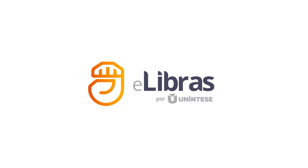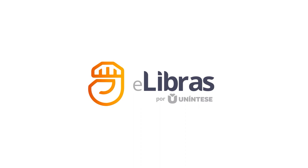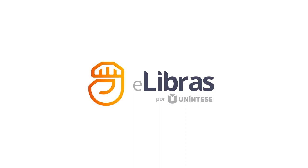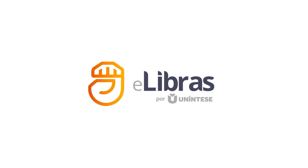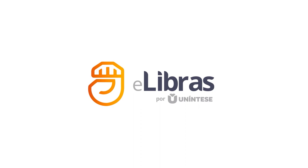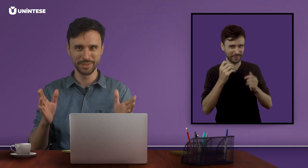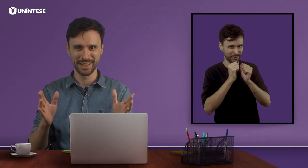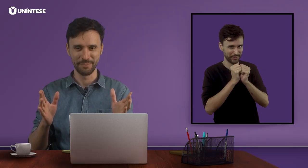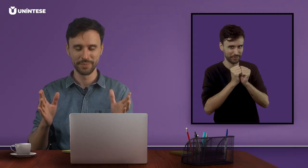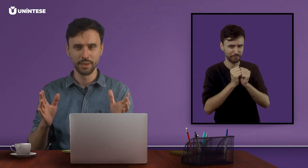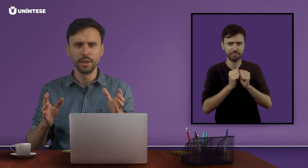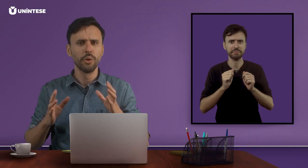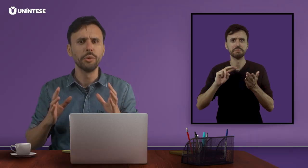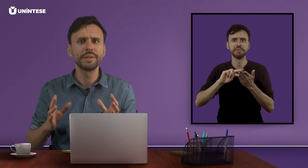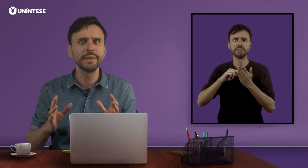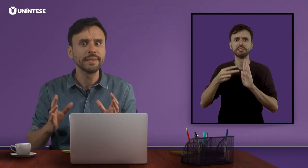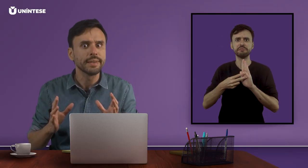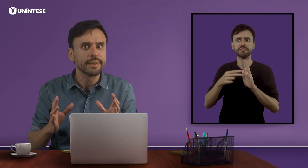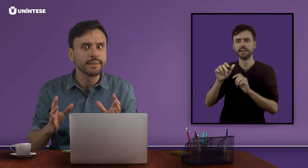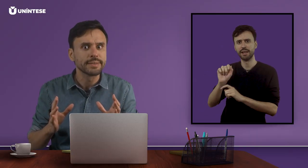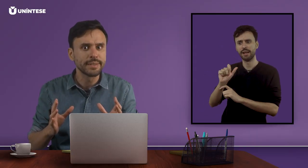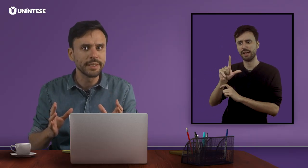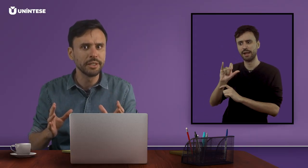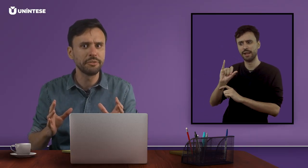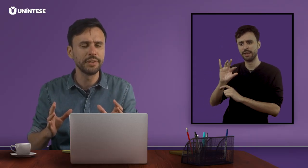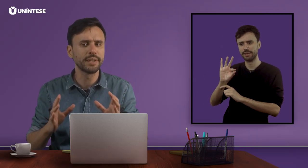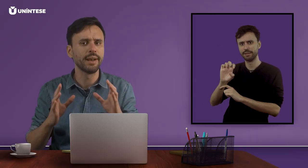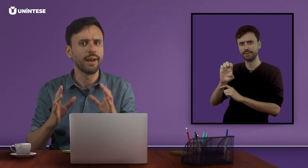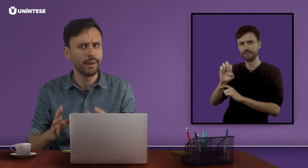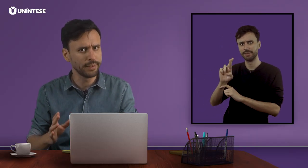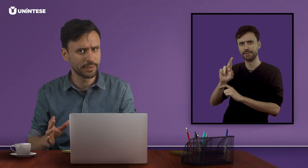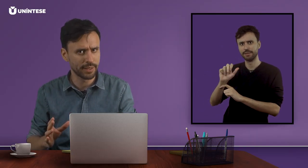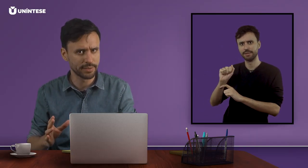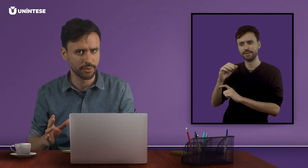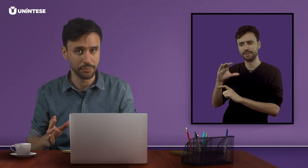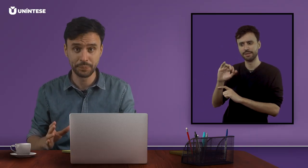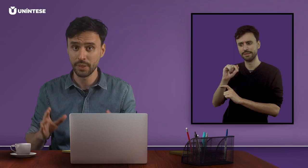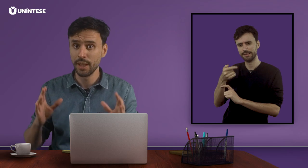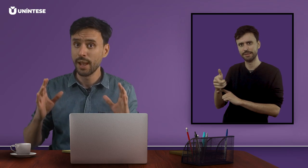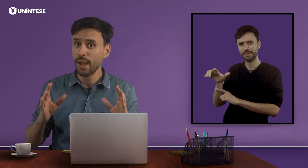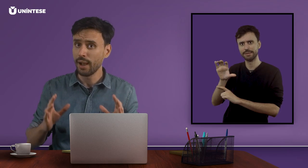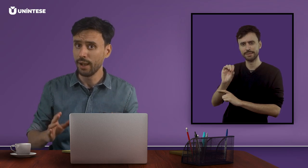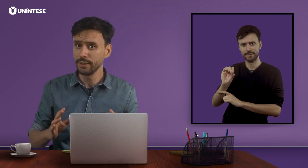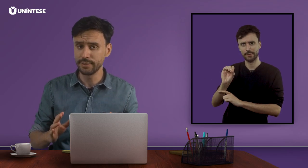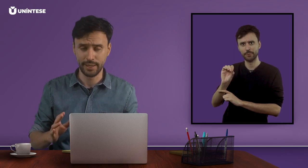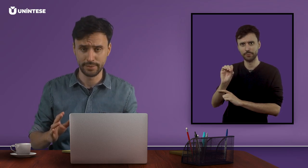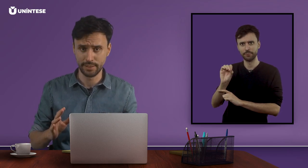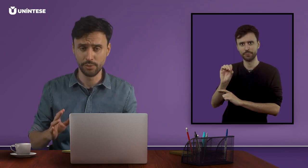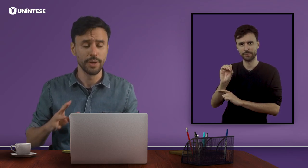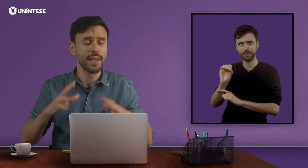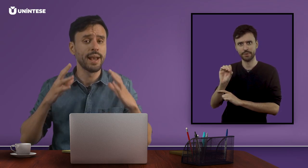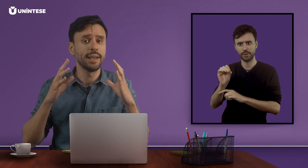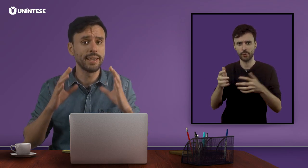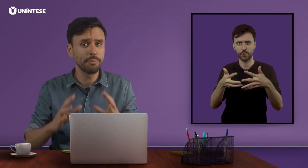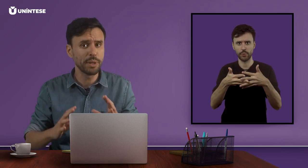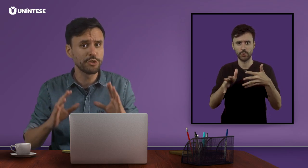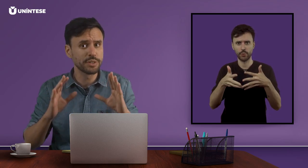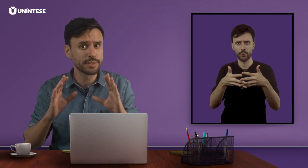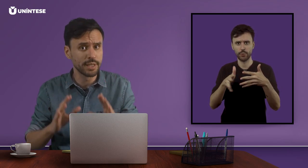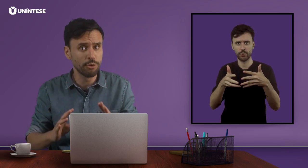Vamos lá! O que significa aliteração? A aliteração é a repetição